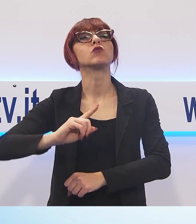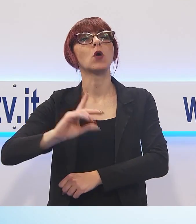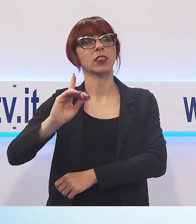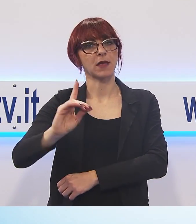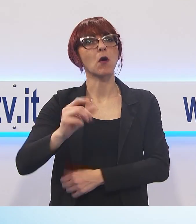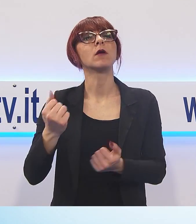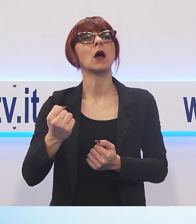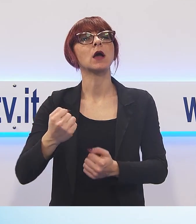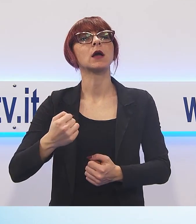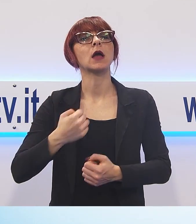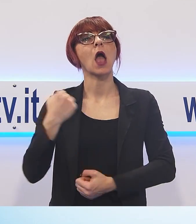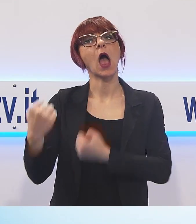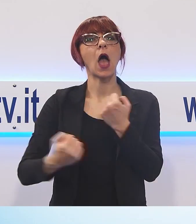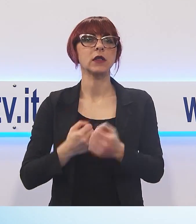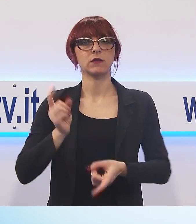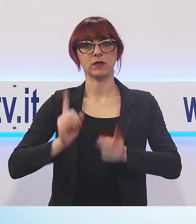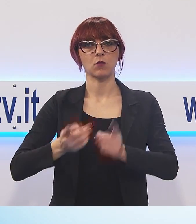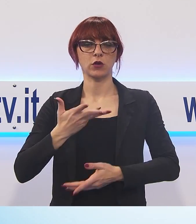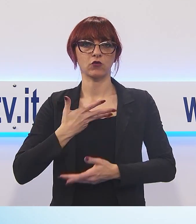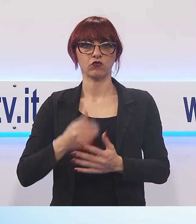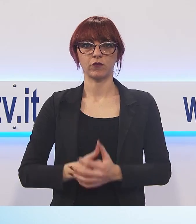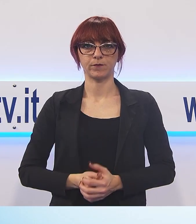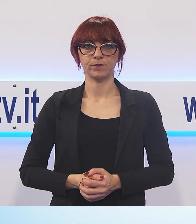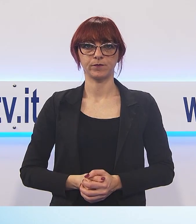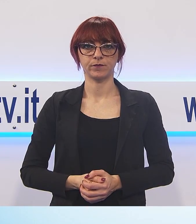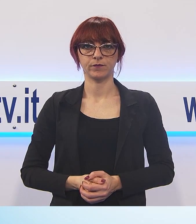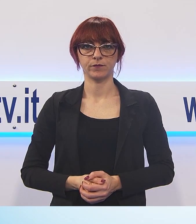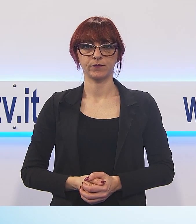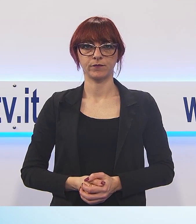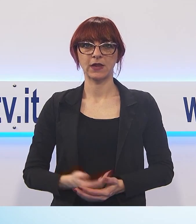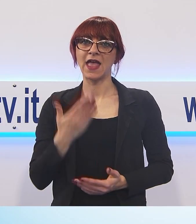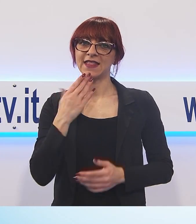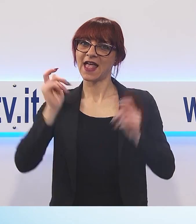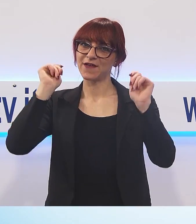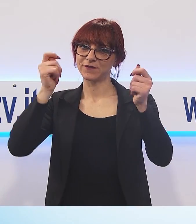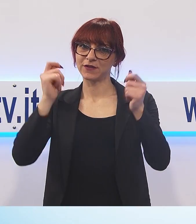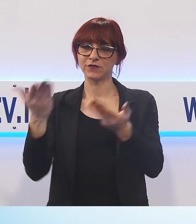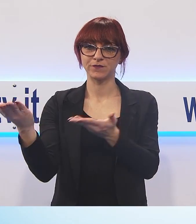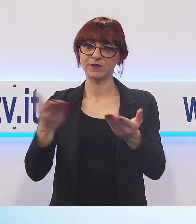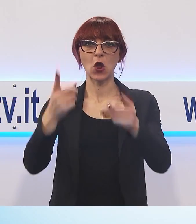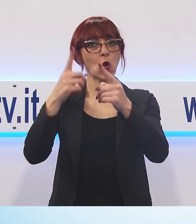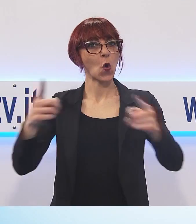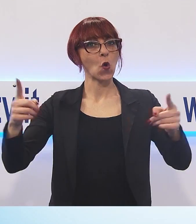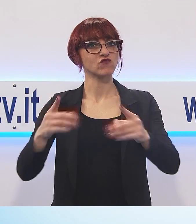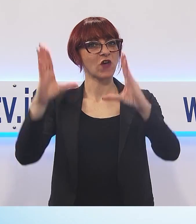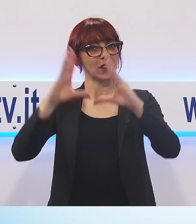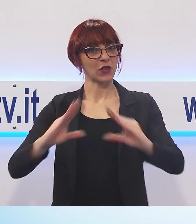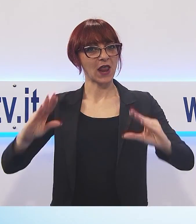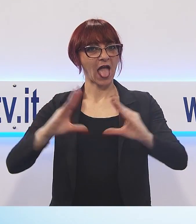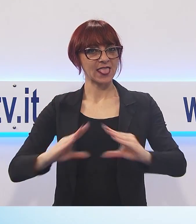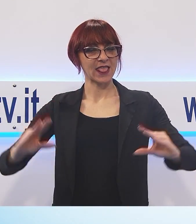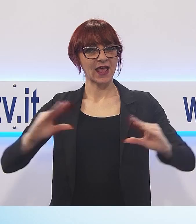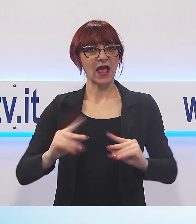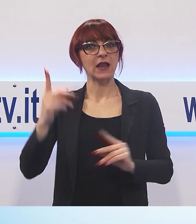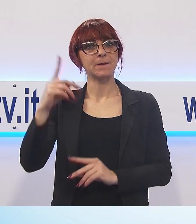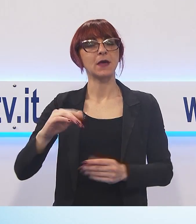politico. Il complesso di San Francesco ospiterà il concerto di Natale dedicato